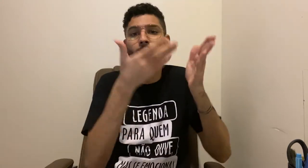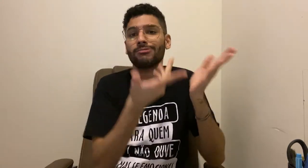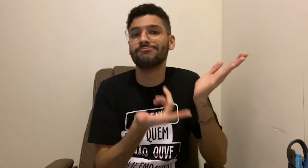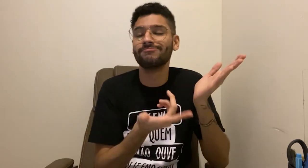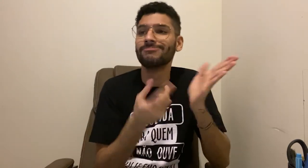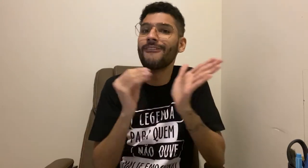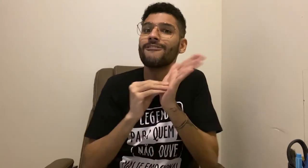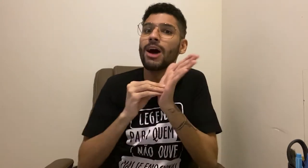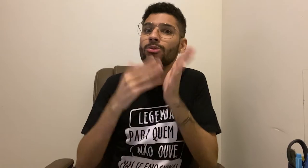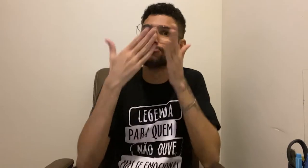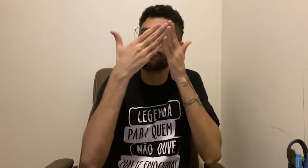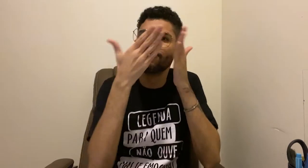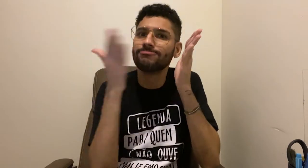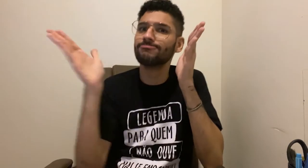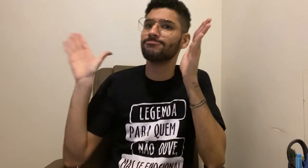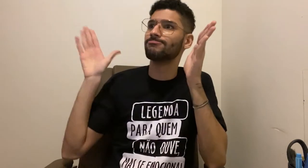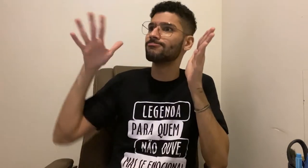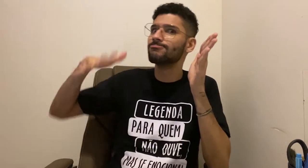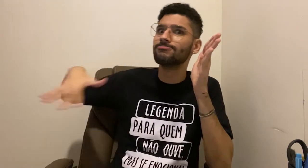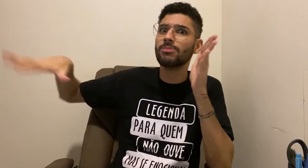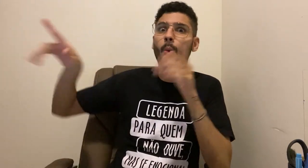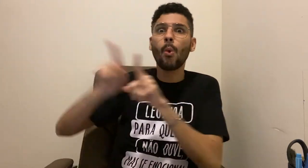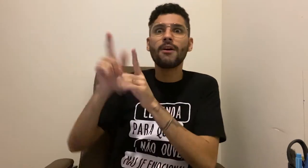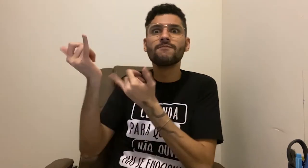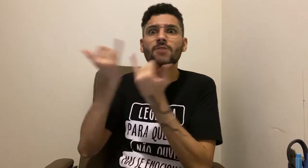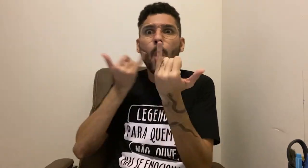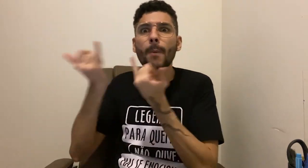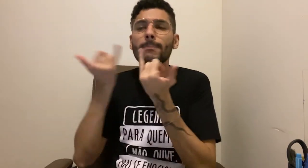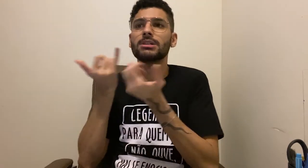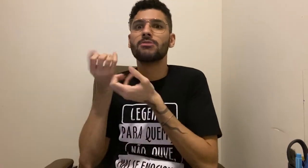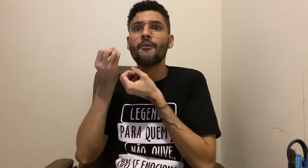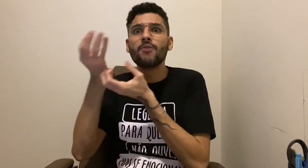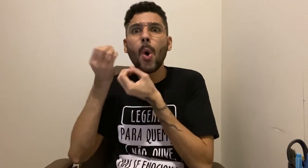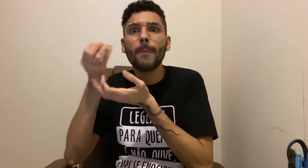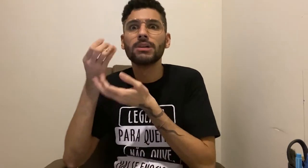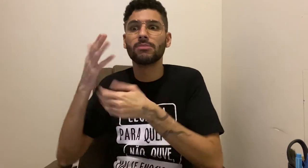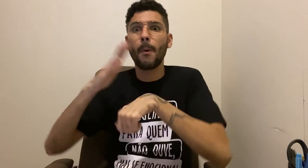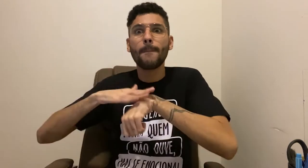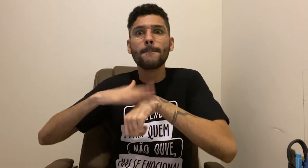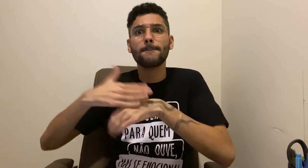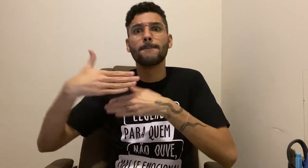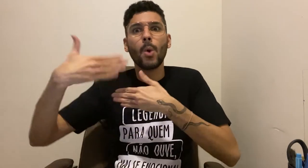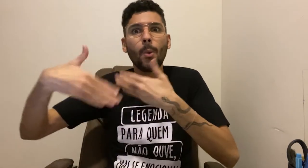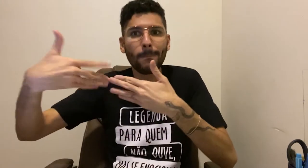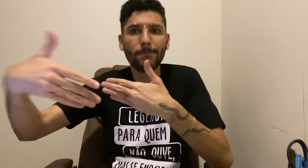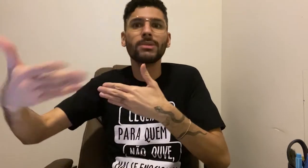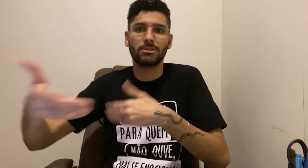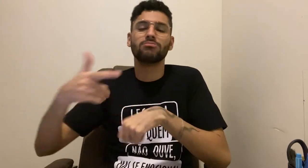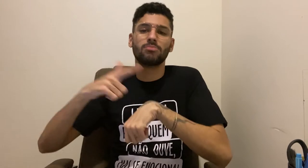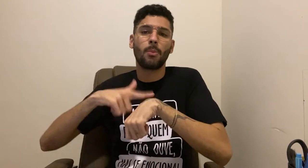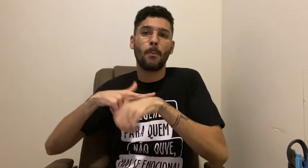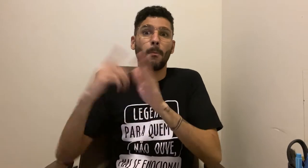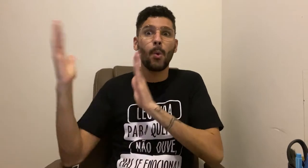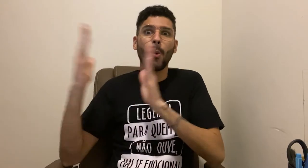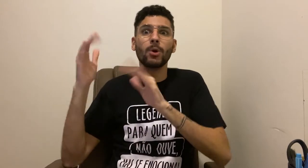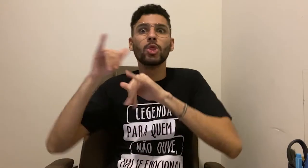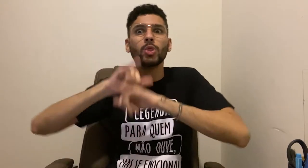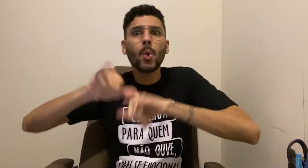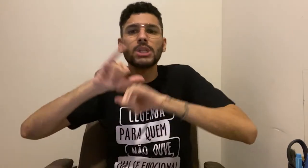É necessário que essa acessibilidade se expanda. Precisamos ter acesso ao que está acontecendo na atualidade. Como? Como eu